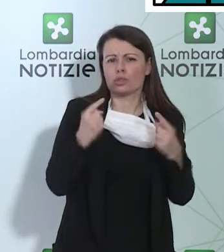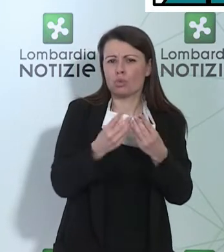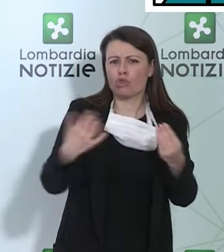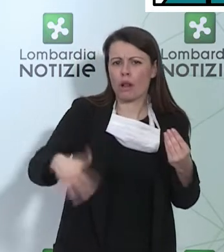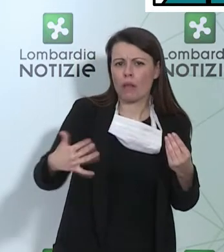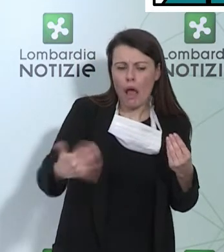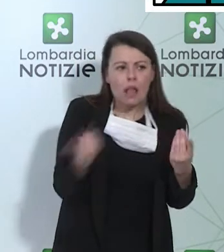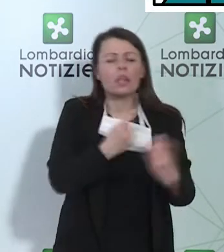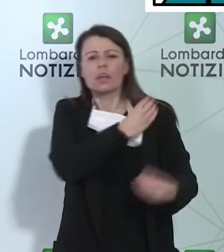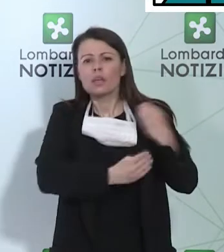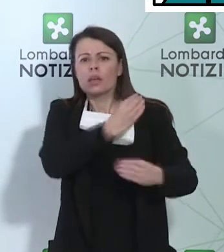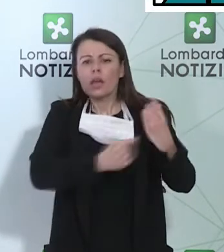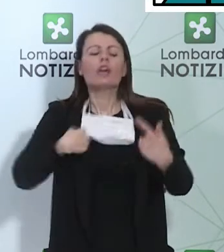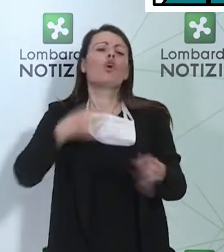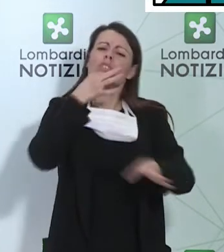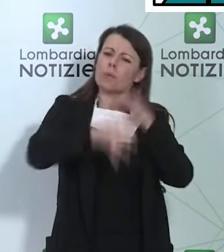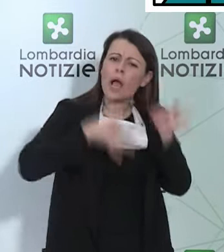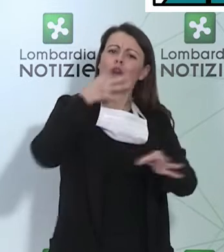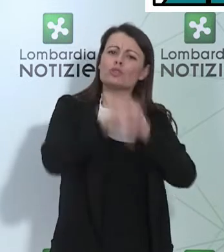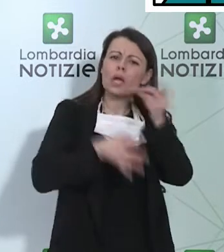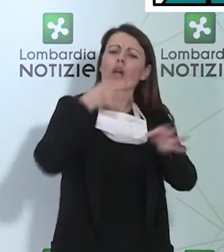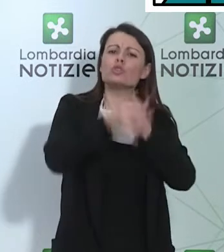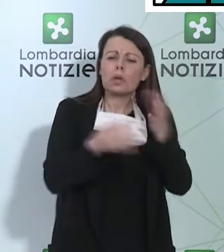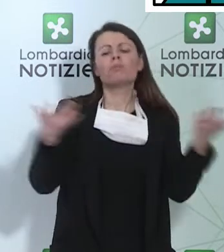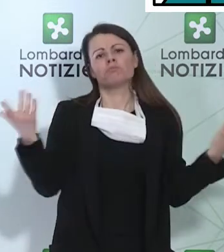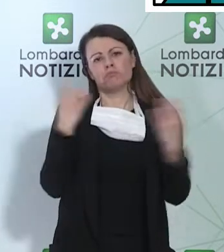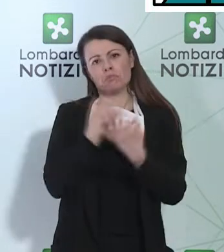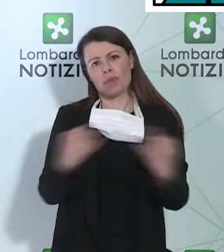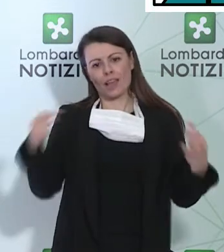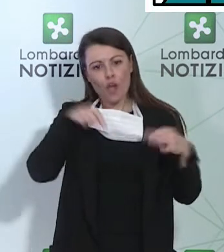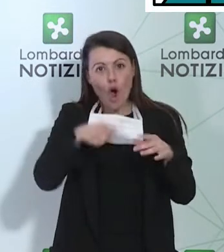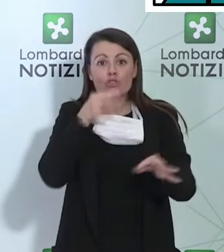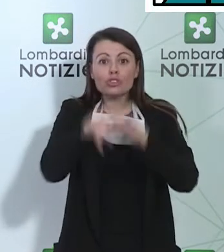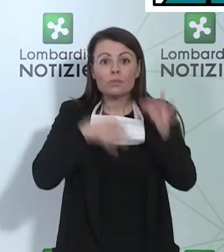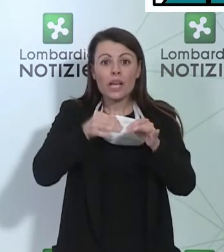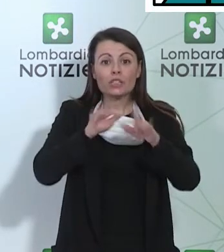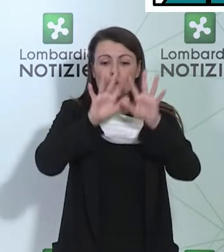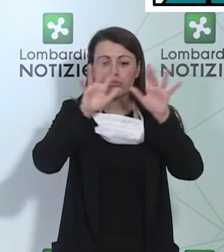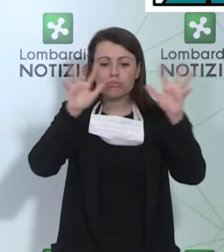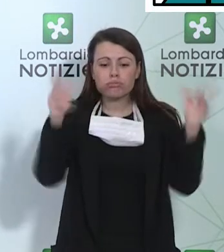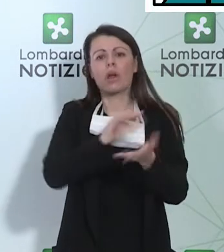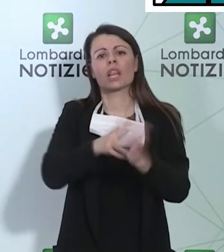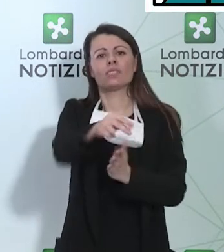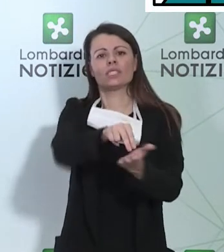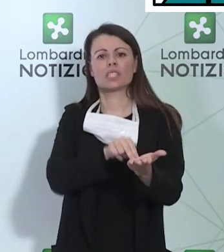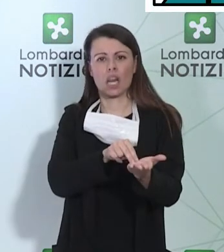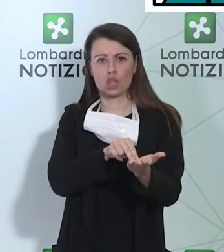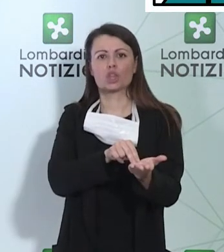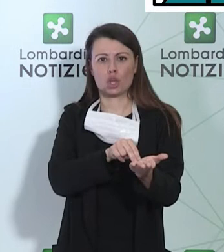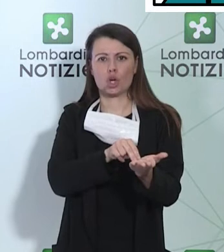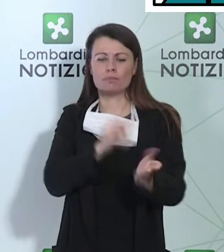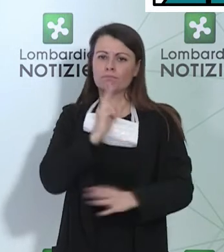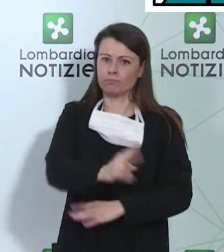richiedono, ho dato tante spiegazioni, oggi le metteremo tutte quante per iscritto. Ultima questione